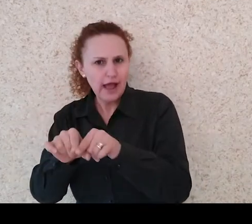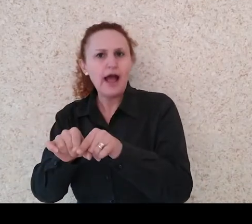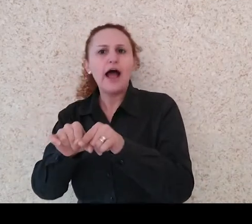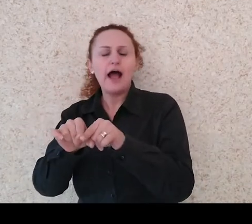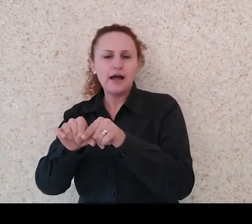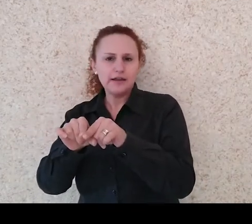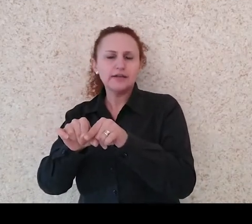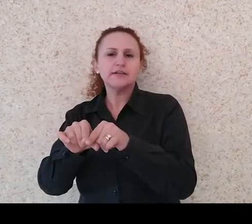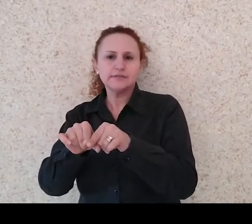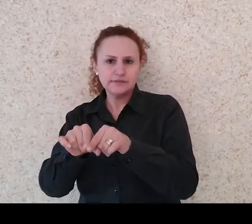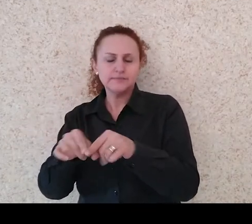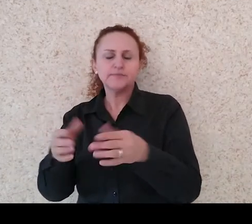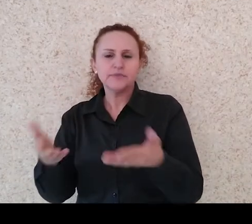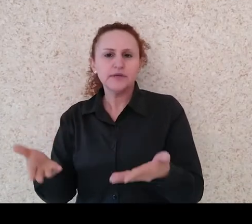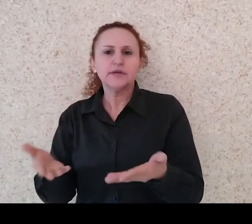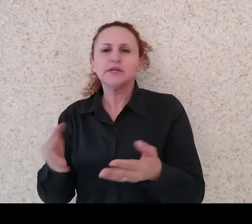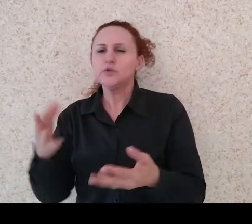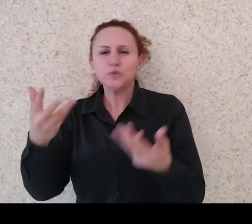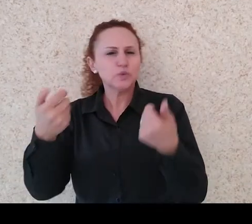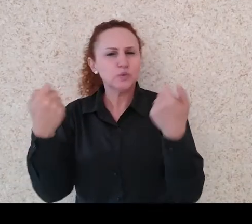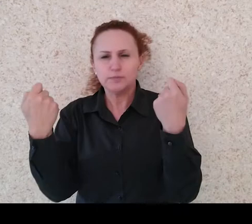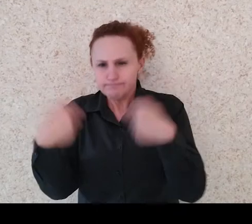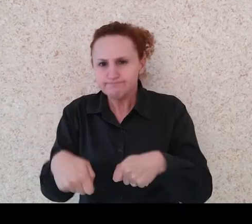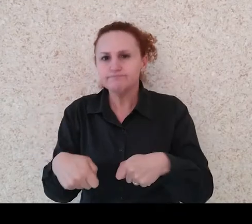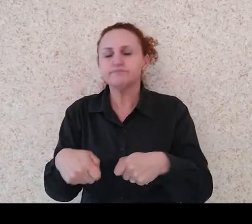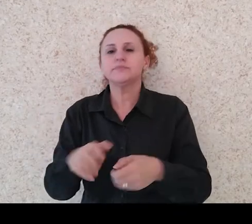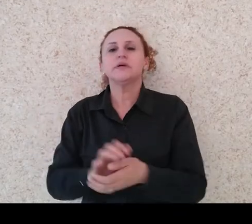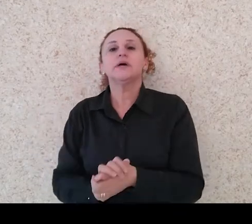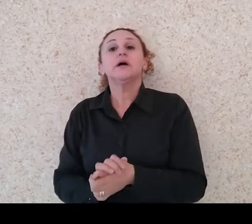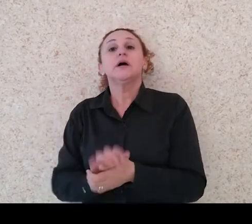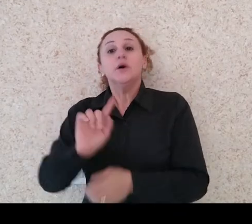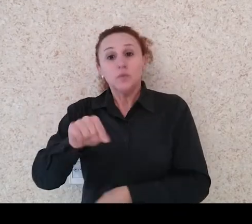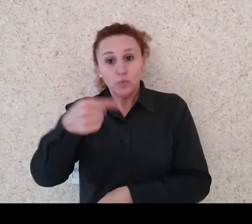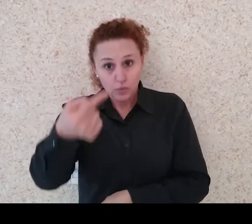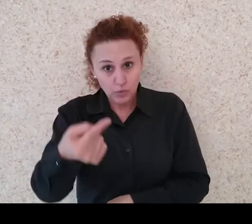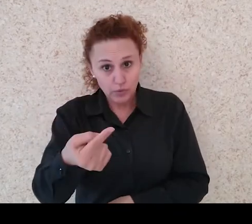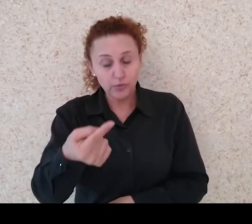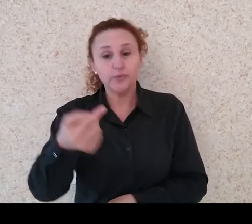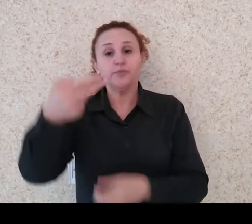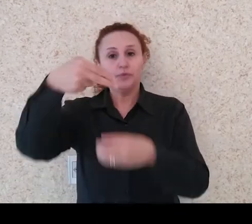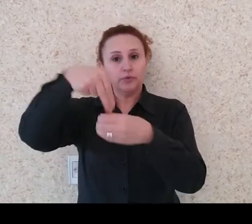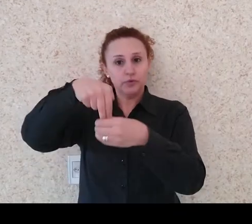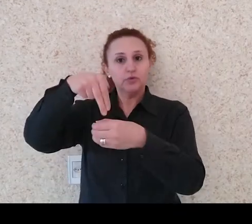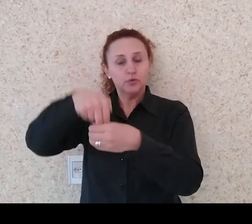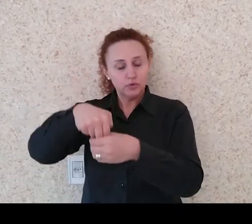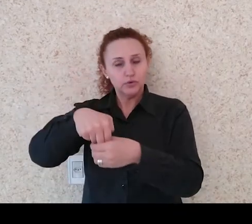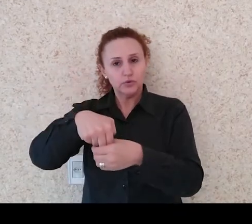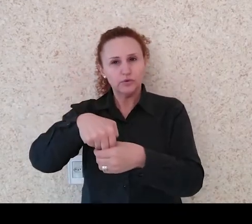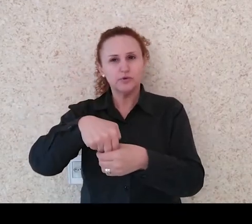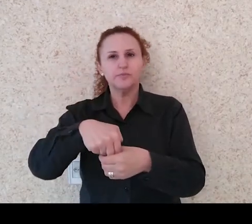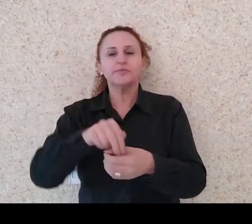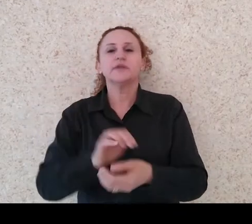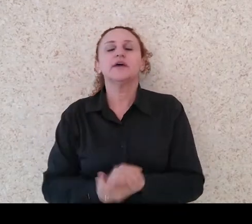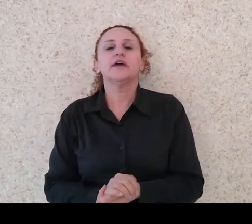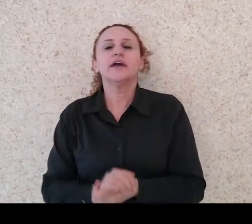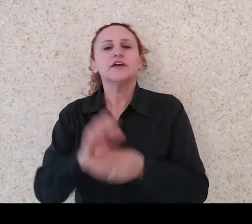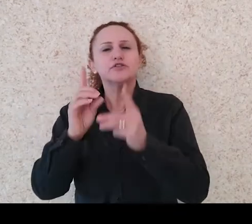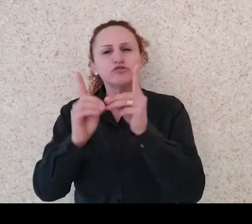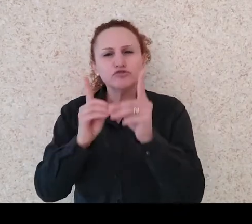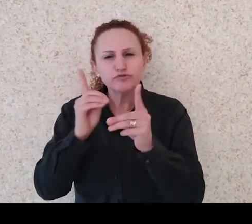área. O outro núcleo é o apoio didático, pedagógico e tecnológico, que é responsável pela produção